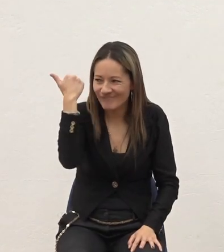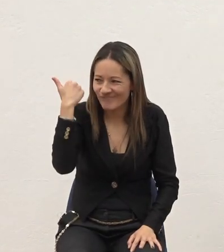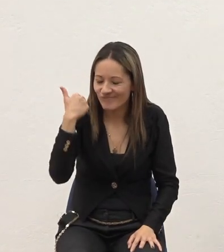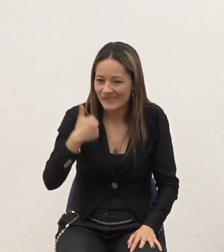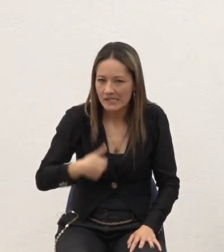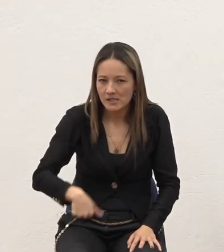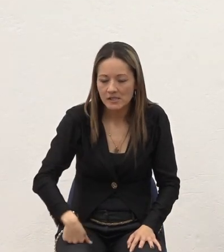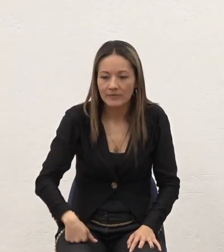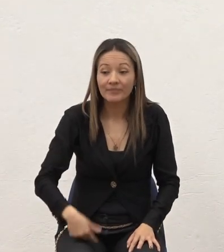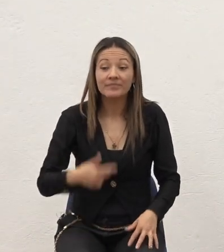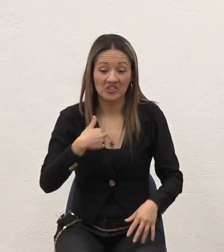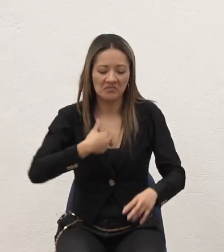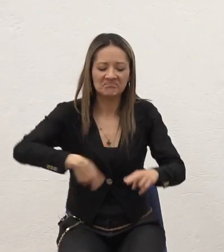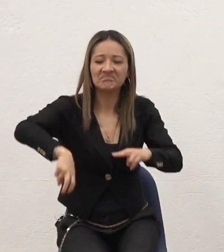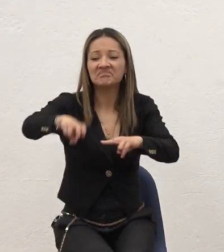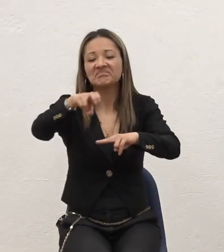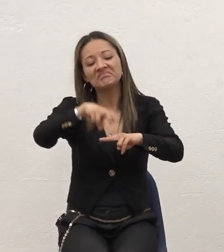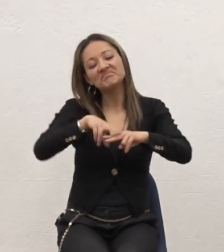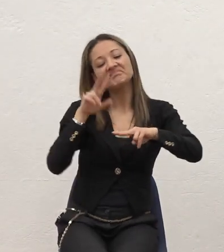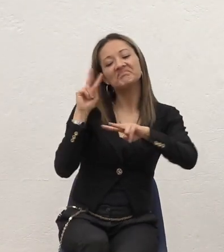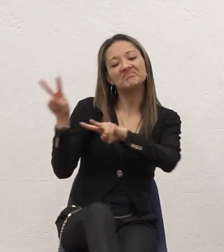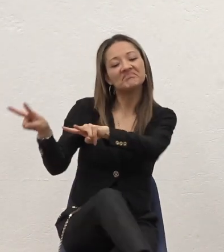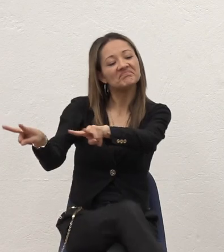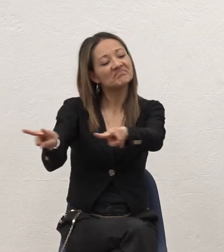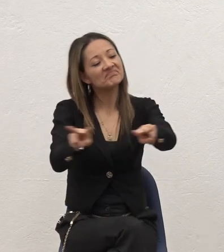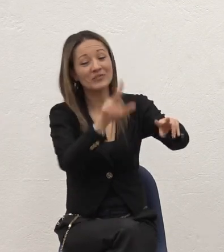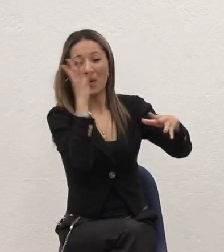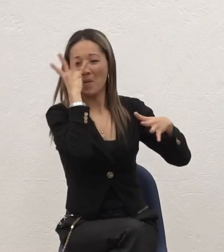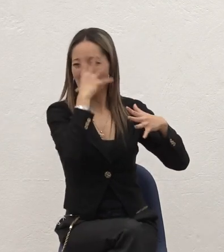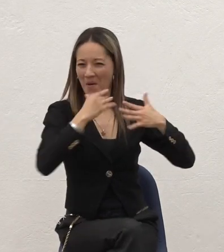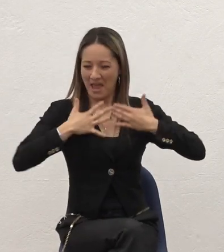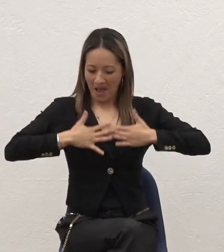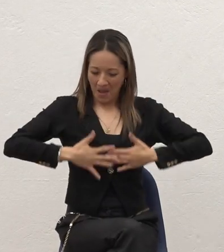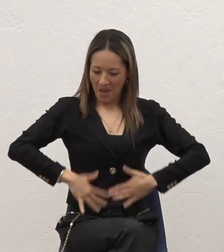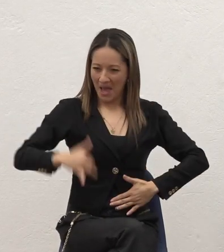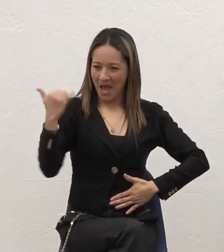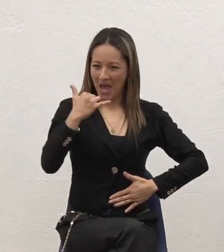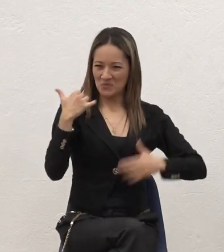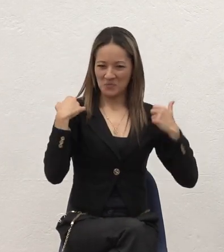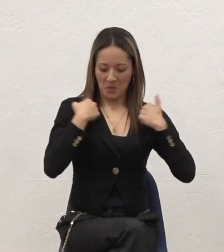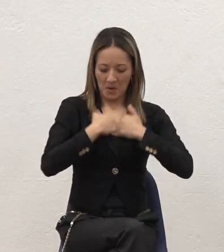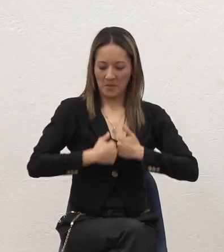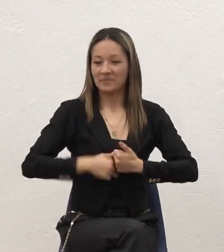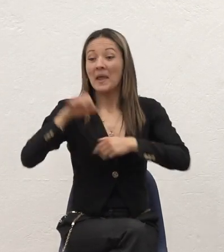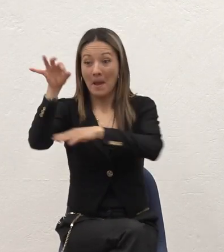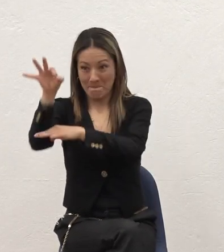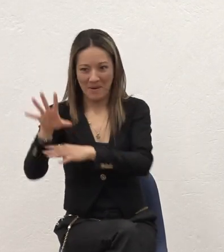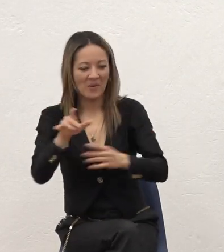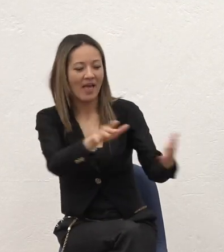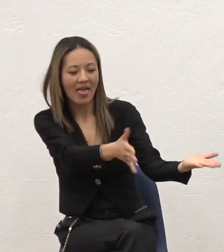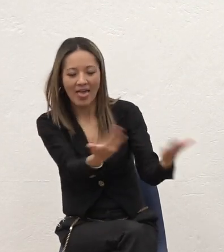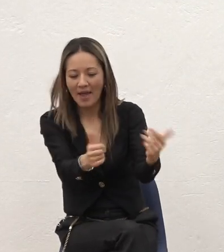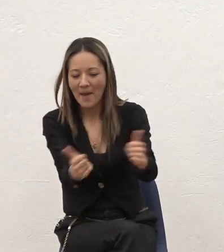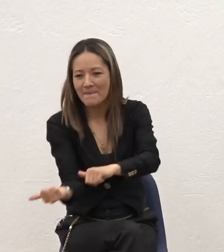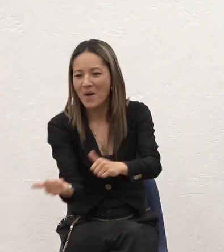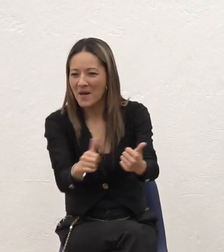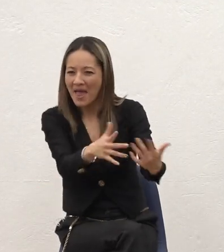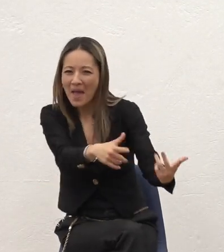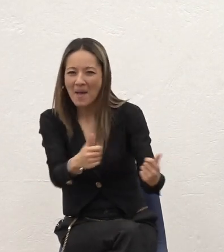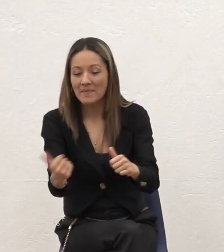Yo me senté Y los empecé a ver Ahí todos con sus patas Y todos bonitos Y tal El pastor ahí Bautizándolos Y Cuando Efren Estaba